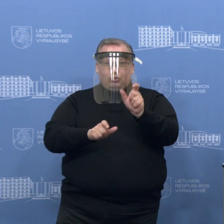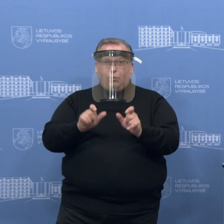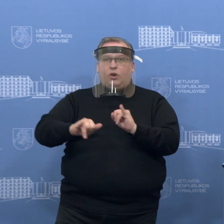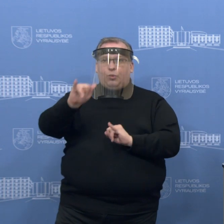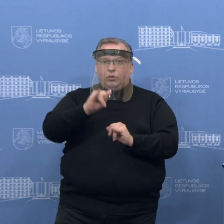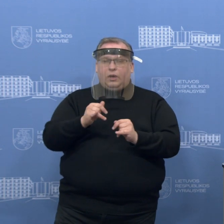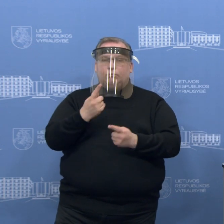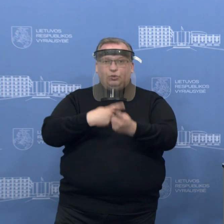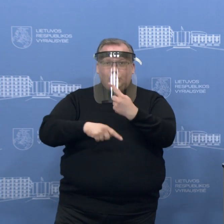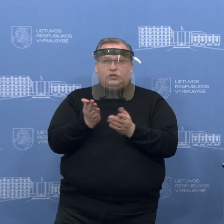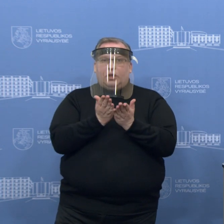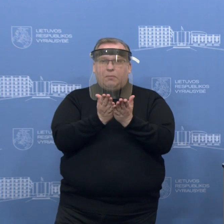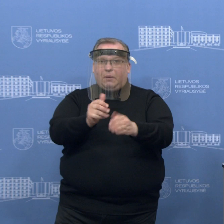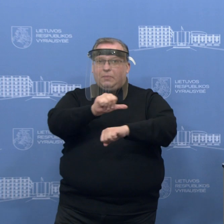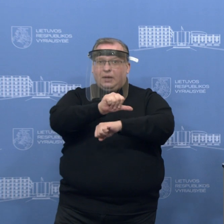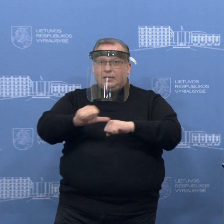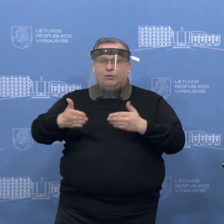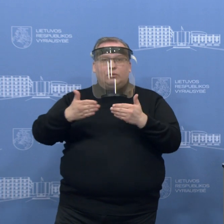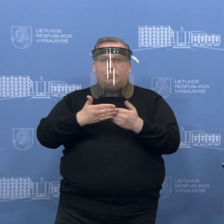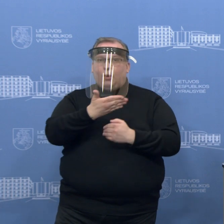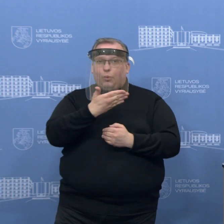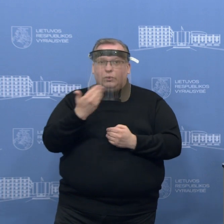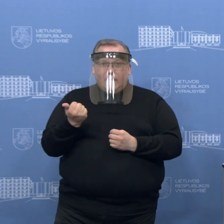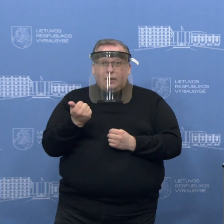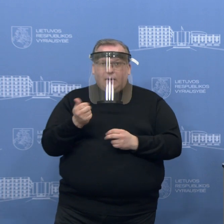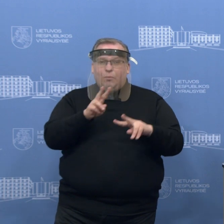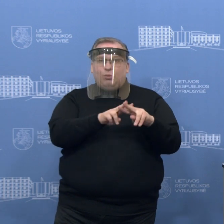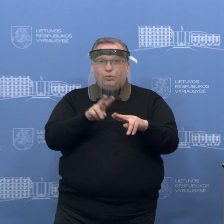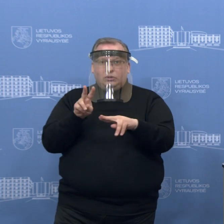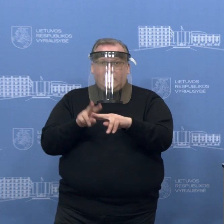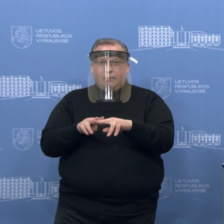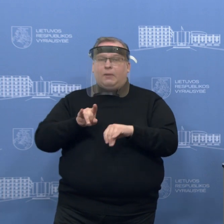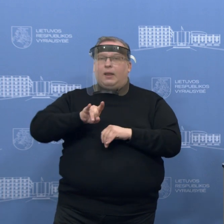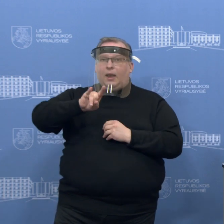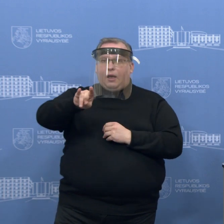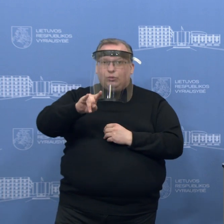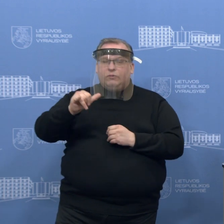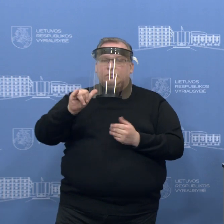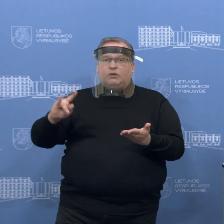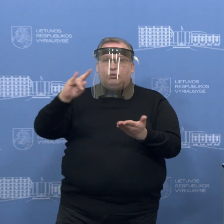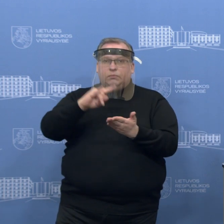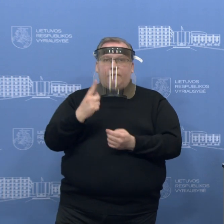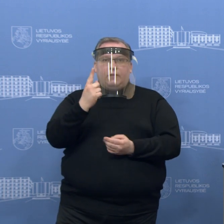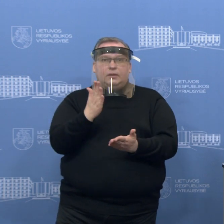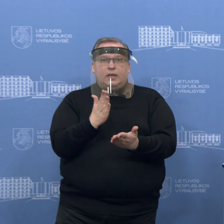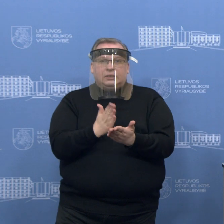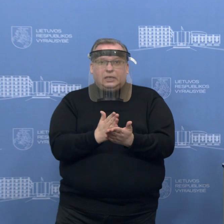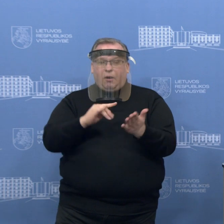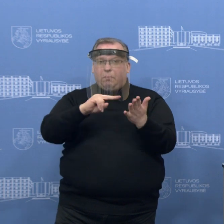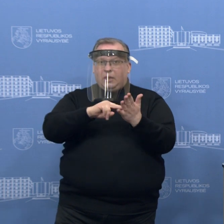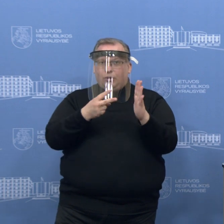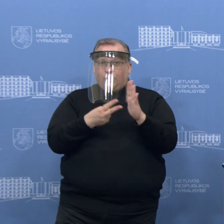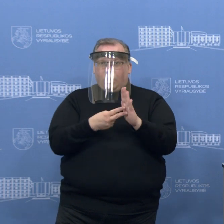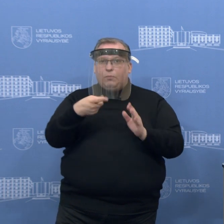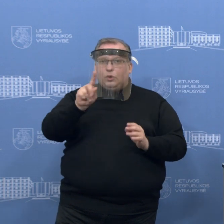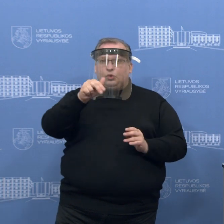grįžta keltai, sakykime, yra per sienas, taip pat neuždarytos, neuždaryti punktai lėktuvais. Vienas yra, na, planuojama, lyg iš